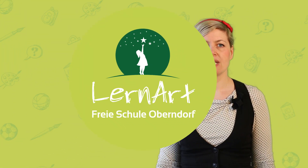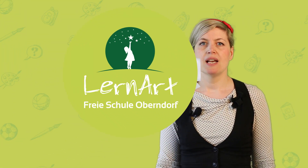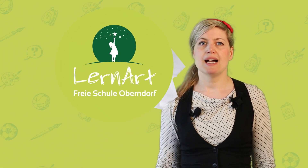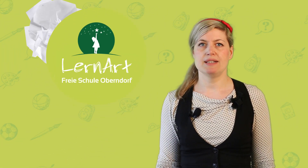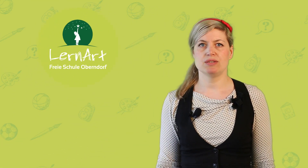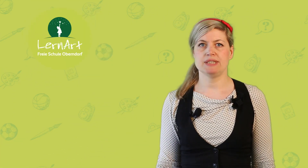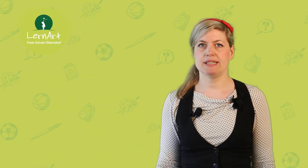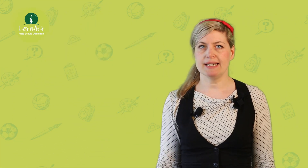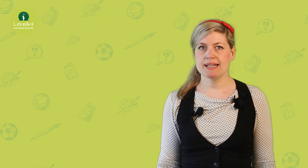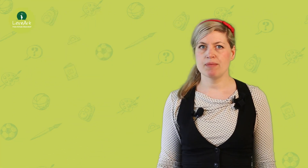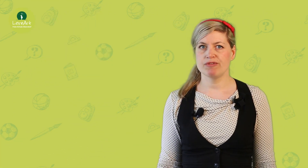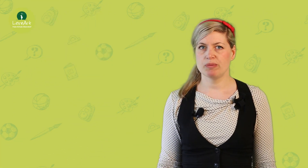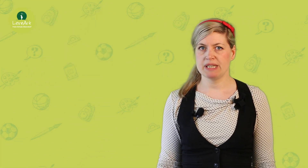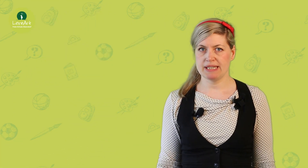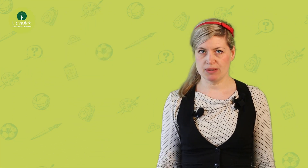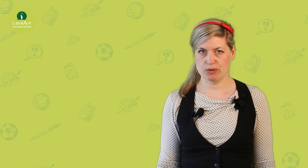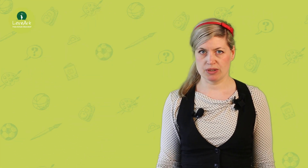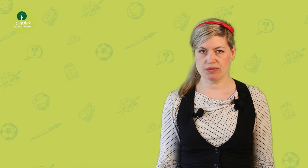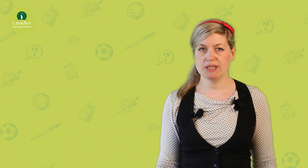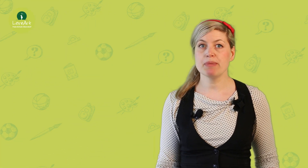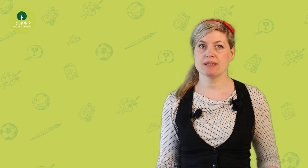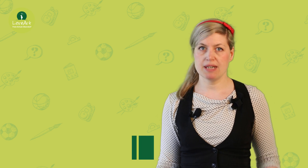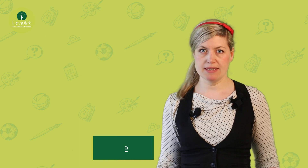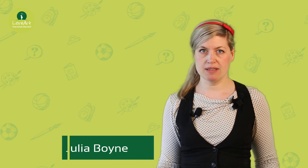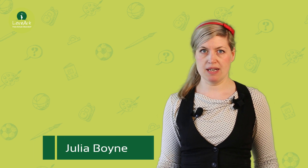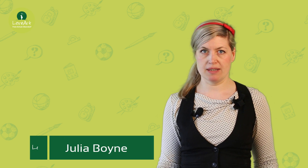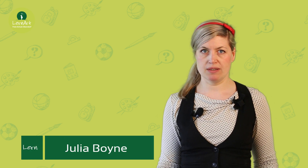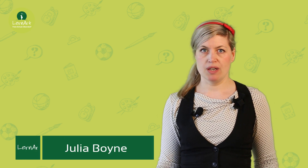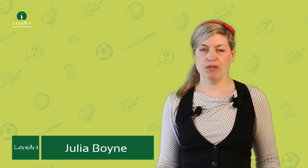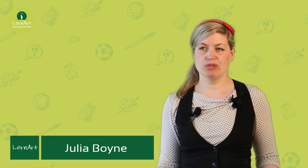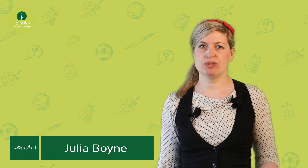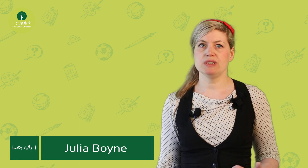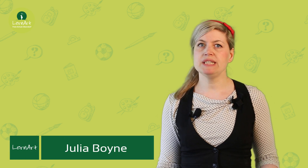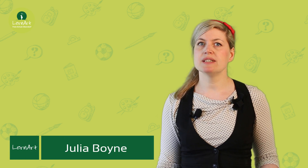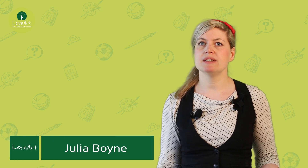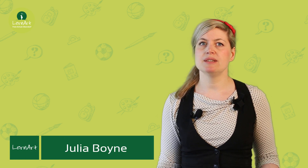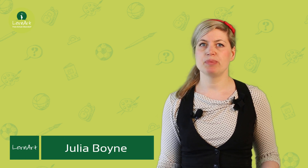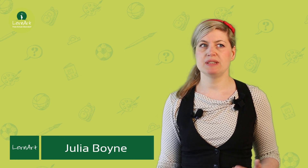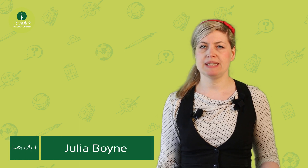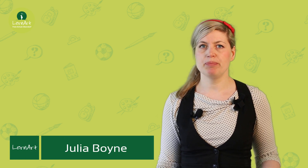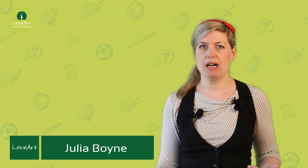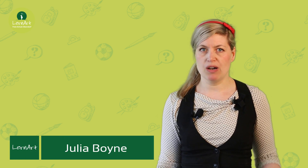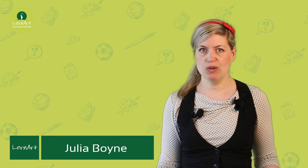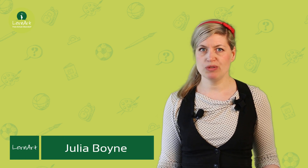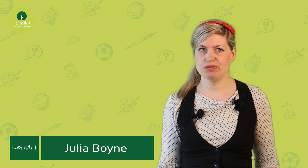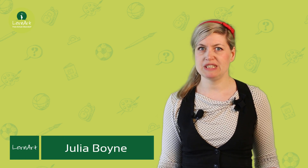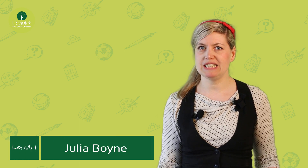Also die Annahmen von Betty Edwards, wie man zeichnen lernt, funktionieren im Prinzip auch wie